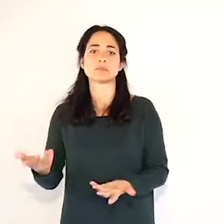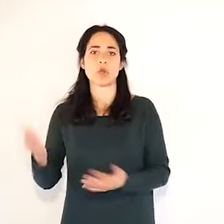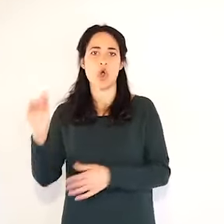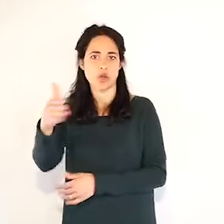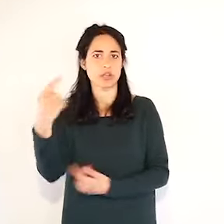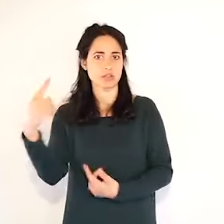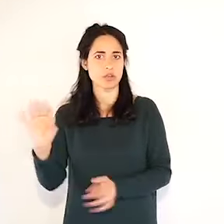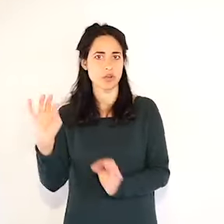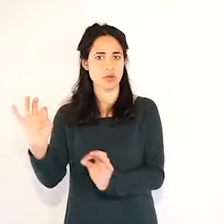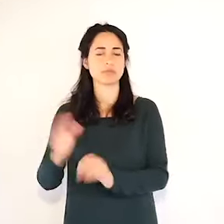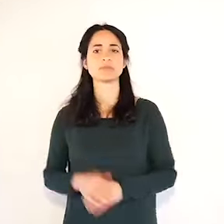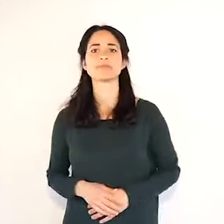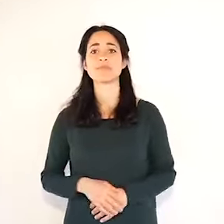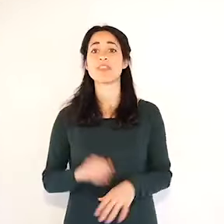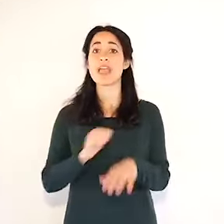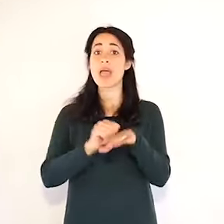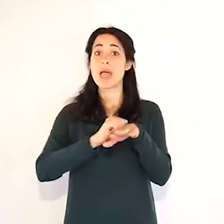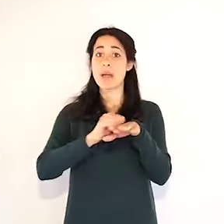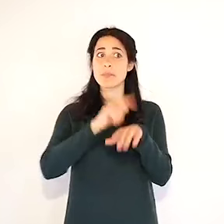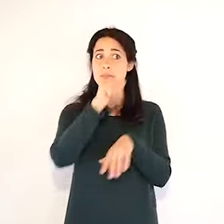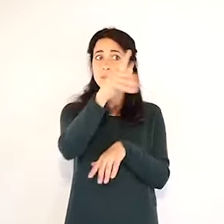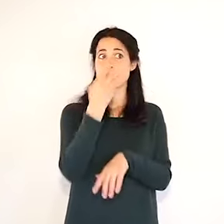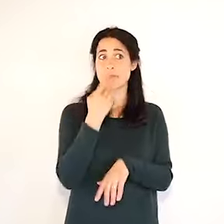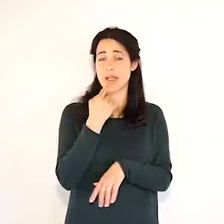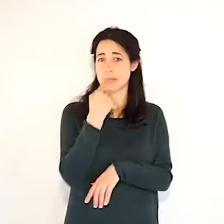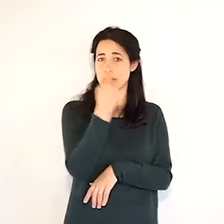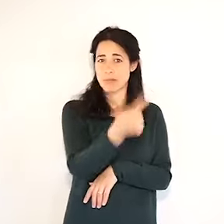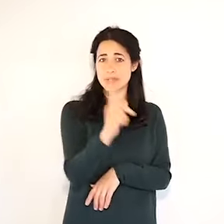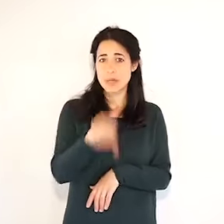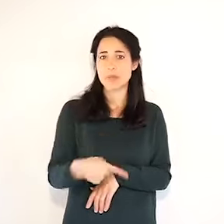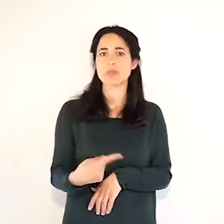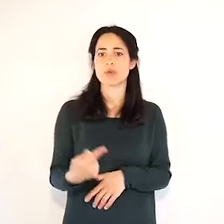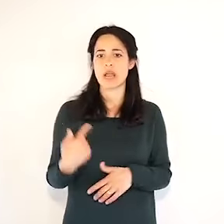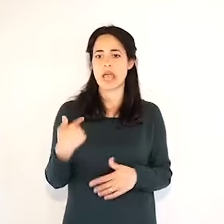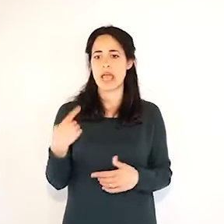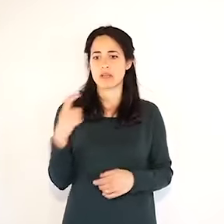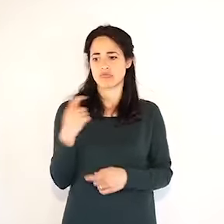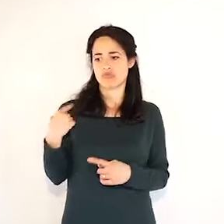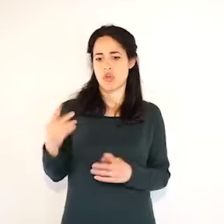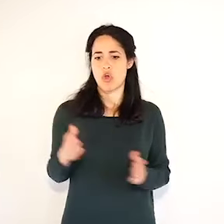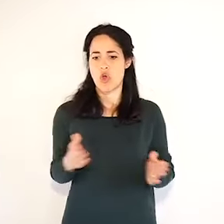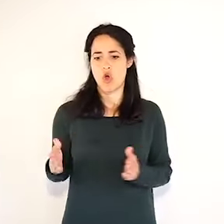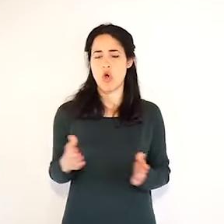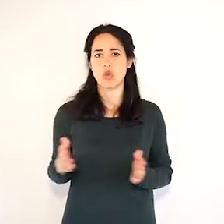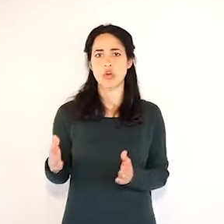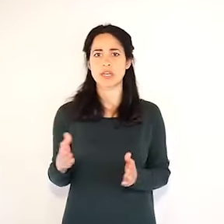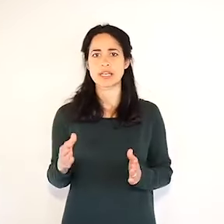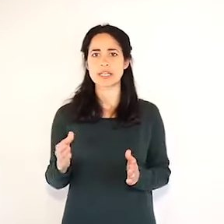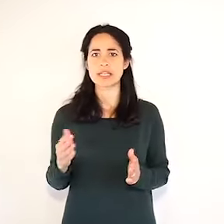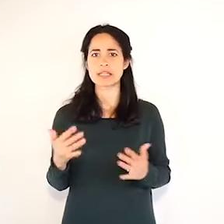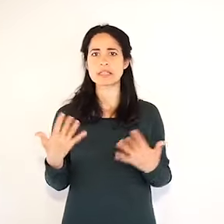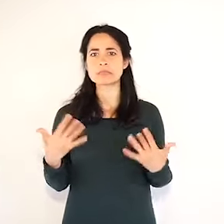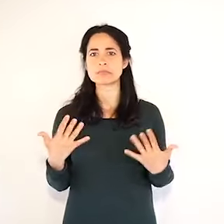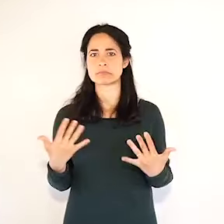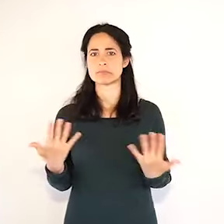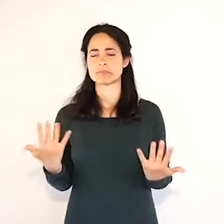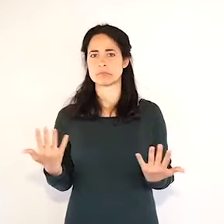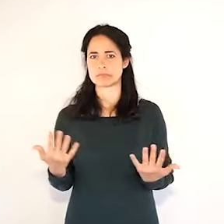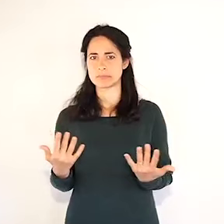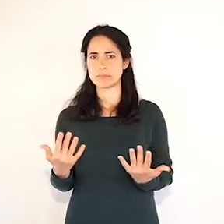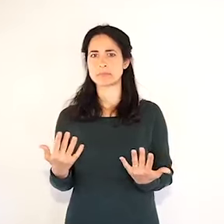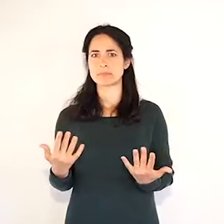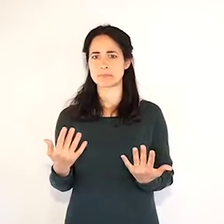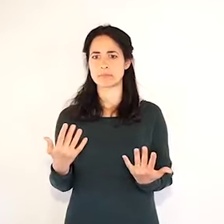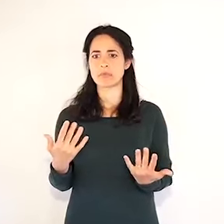in questi giorni sono state prese in carico